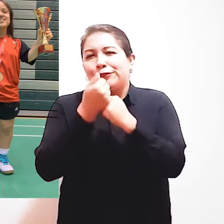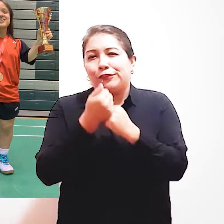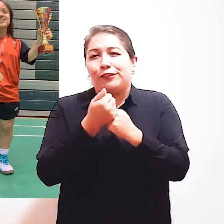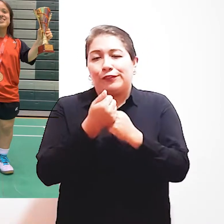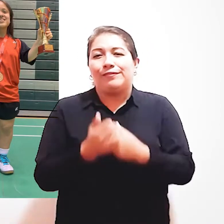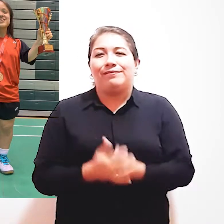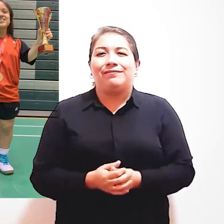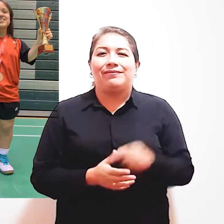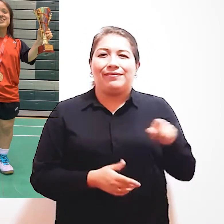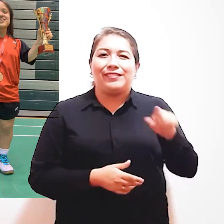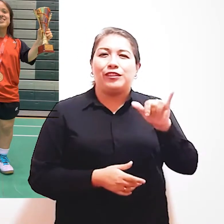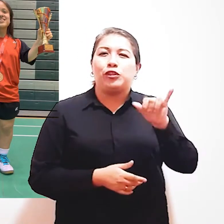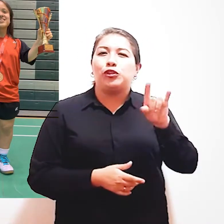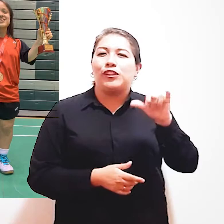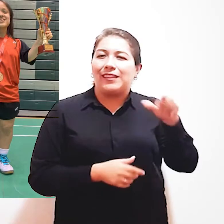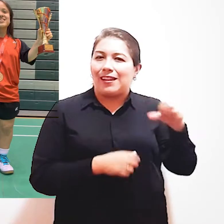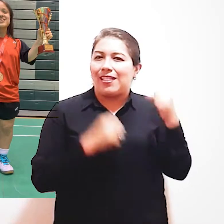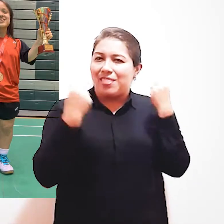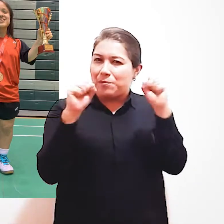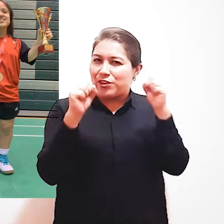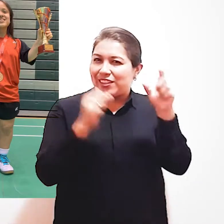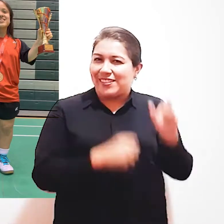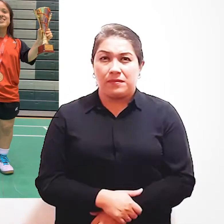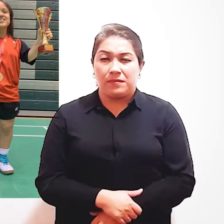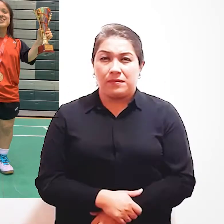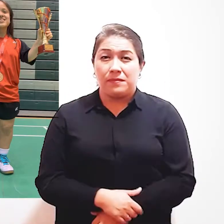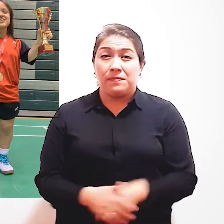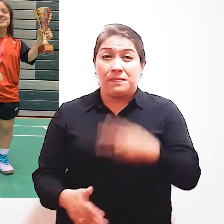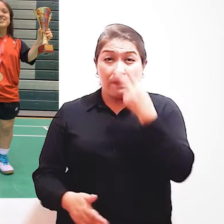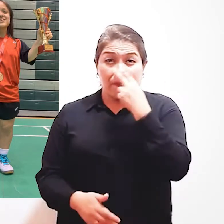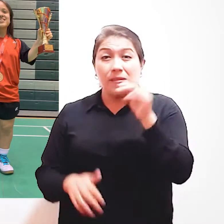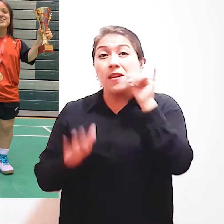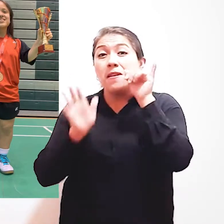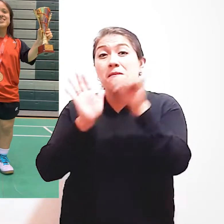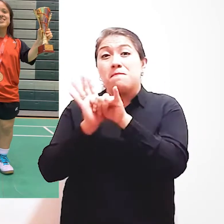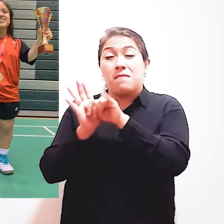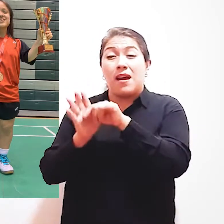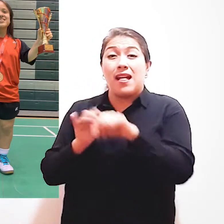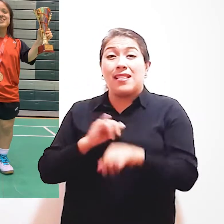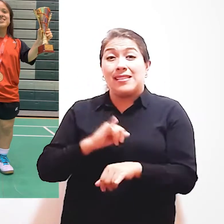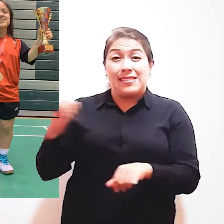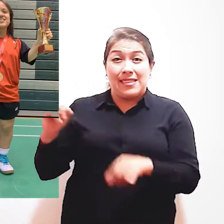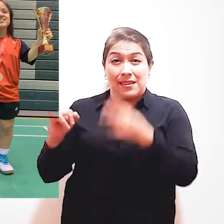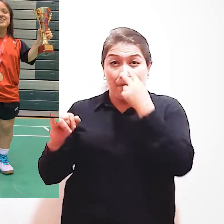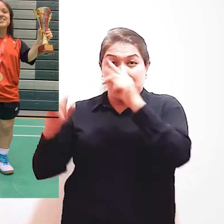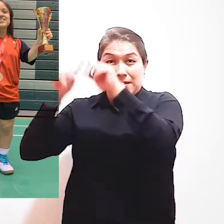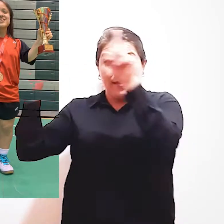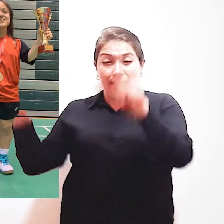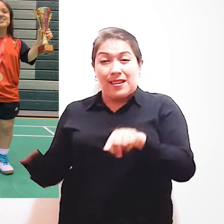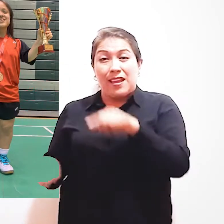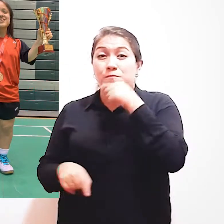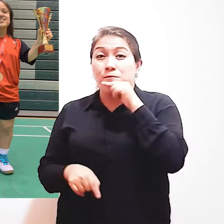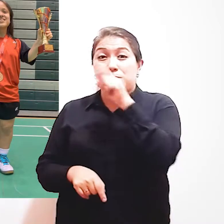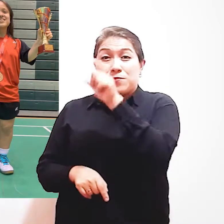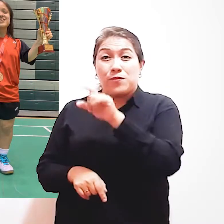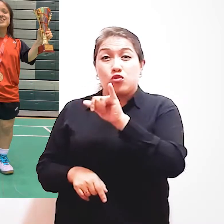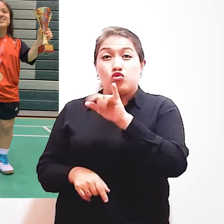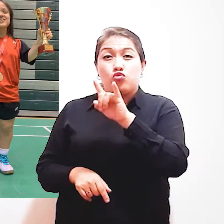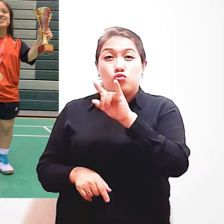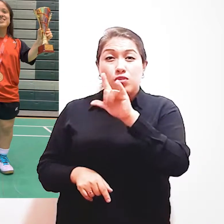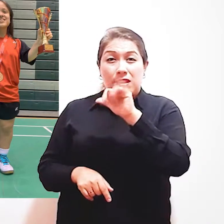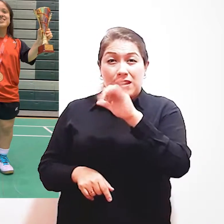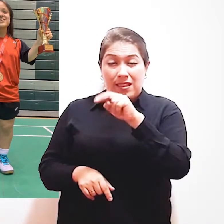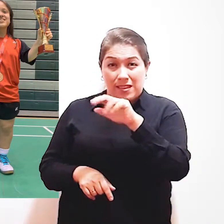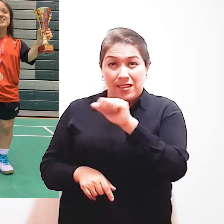motivo Juliana Póveda, deportista En la imagen de la izquierda Podemos ver a Juliana Póveda